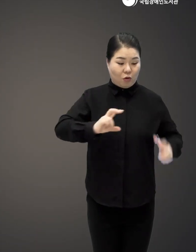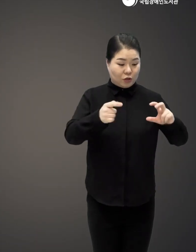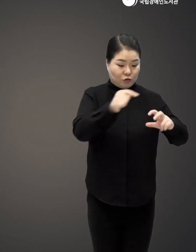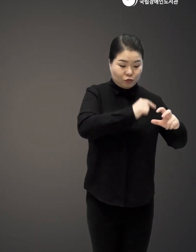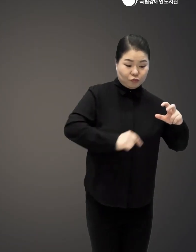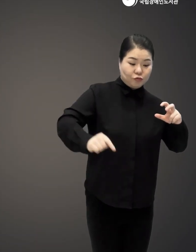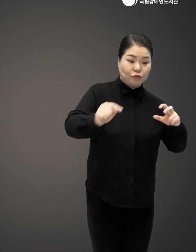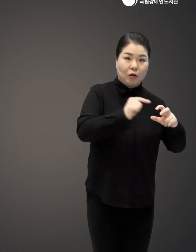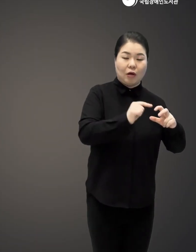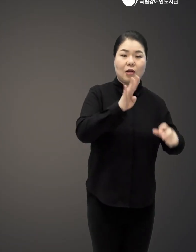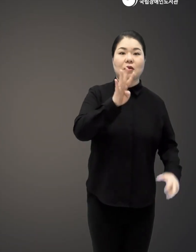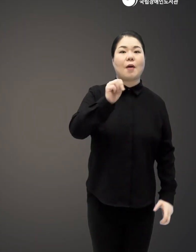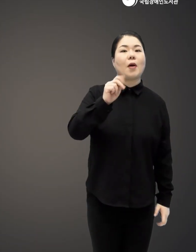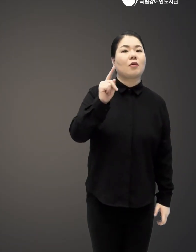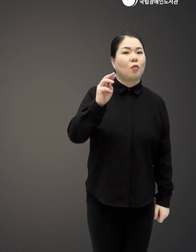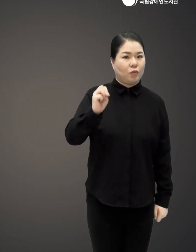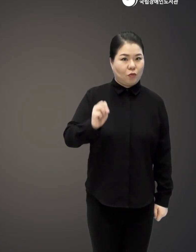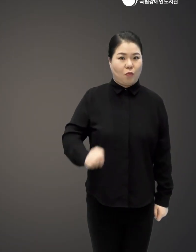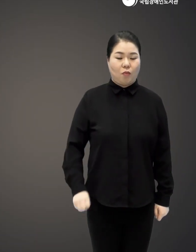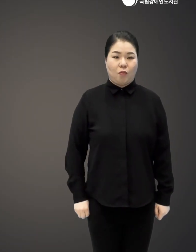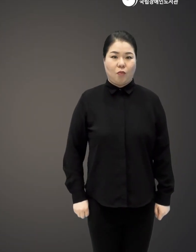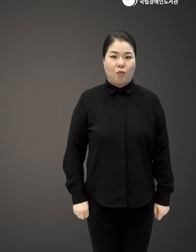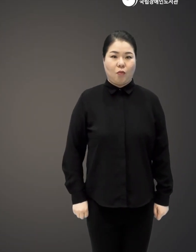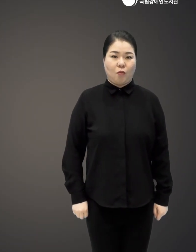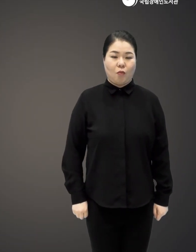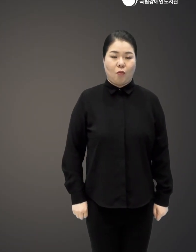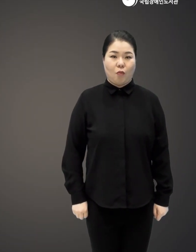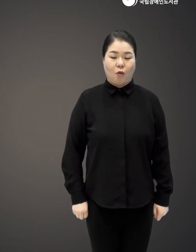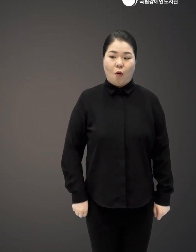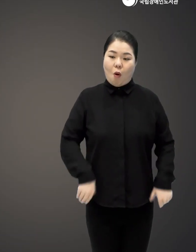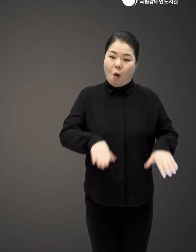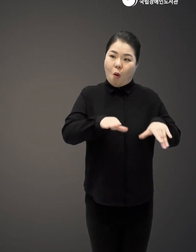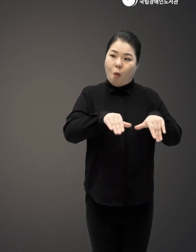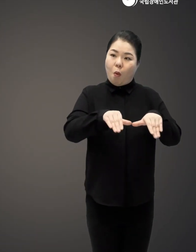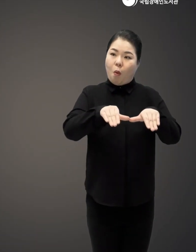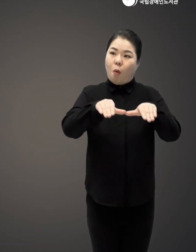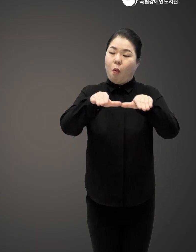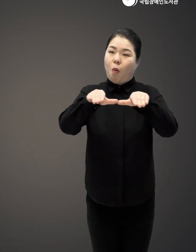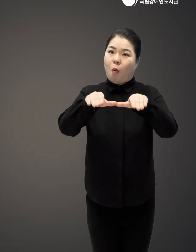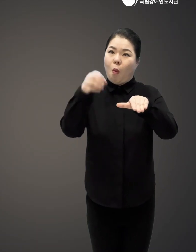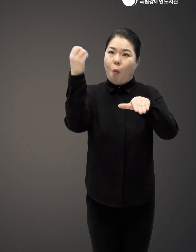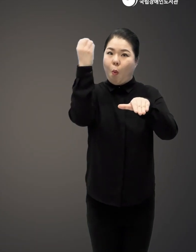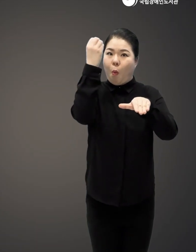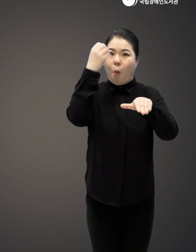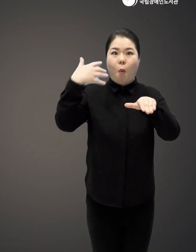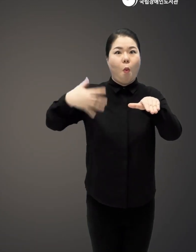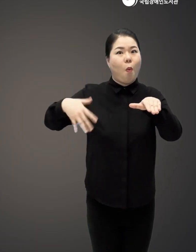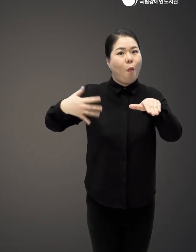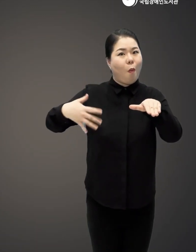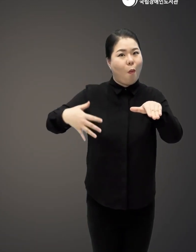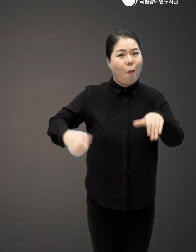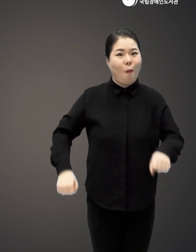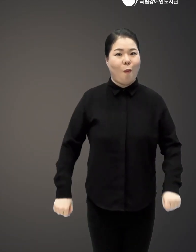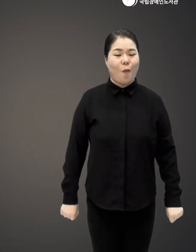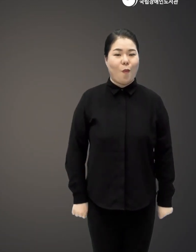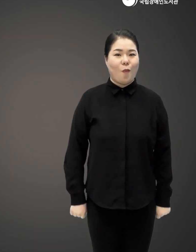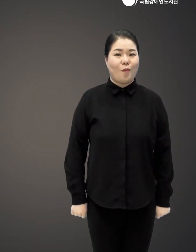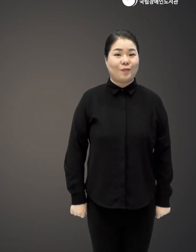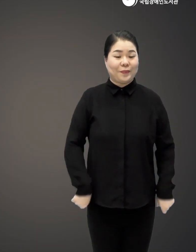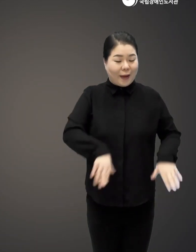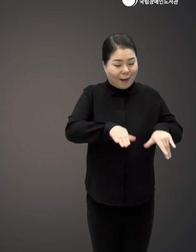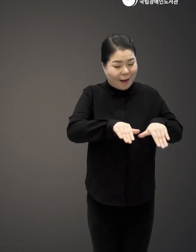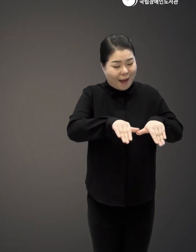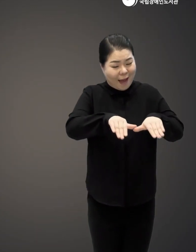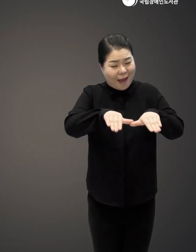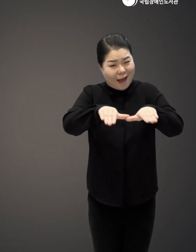도는 게 4만 킬로라고 해요 그러면 엄청난 거리를 비행하는 것과도 같죠 그렇다면